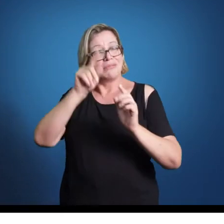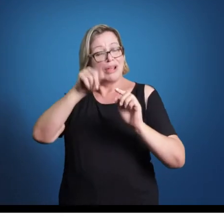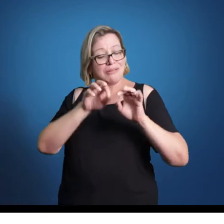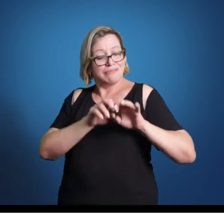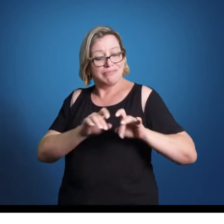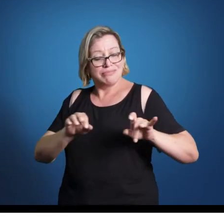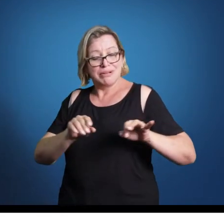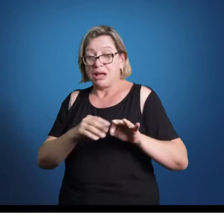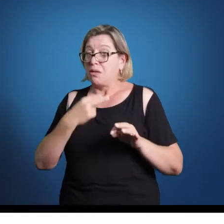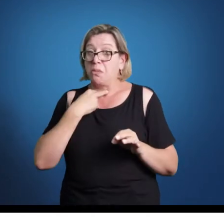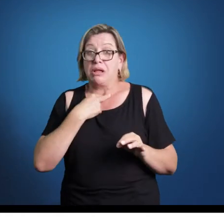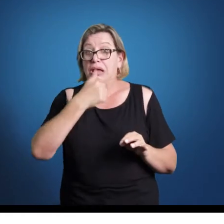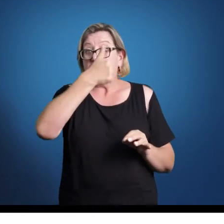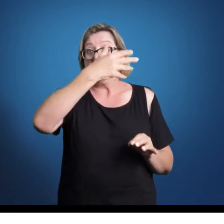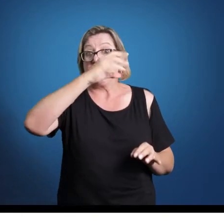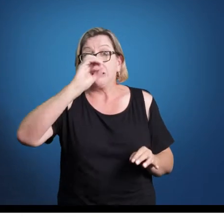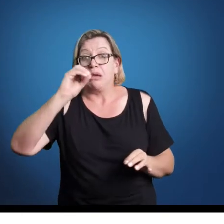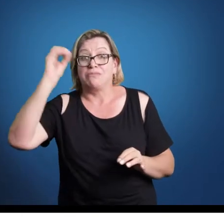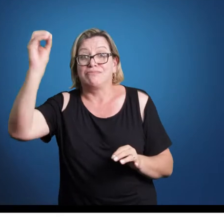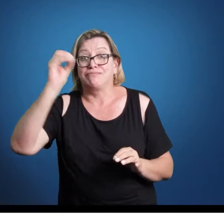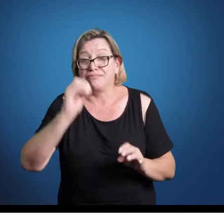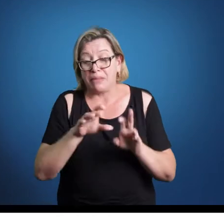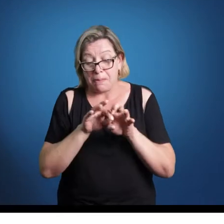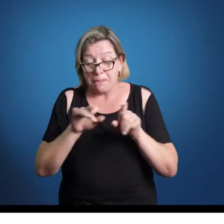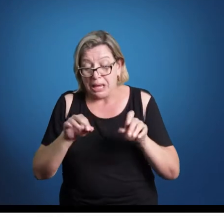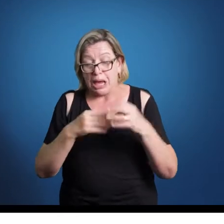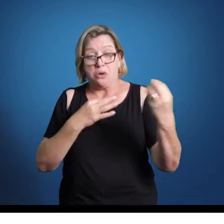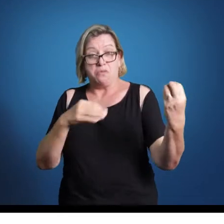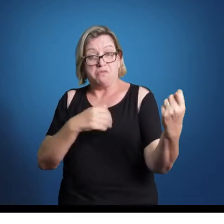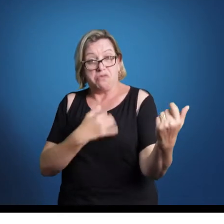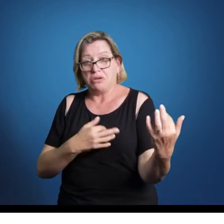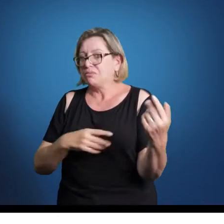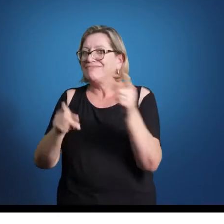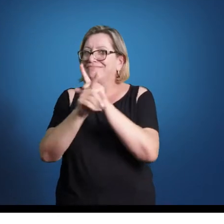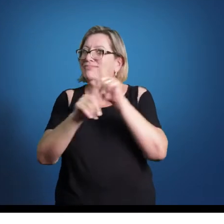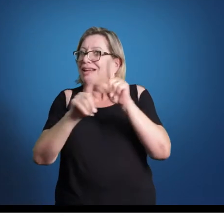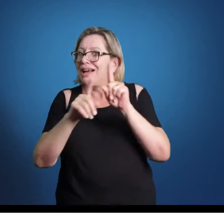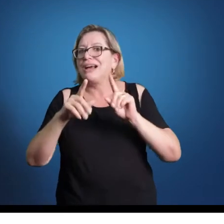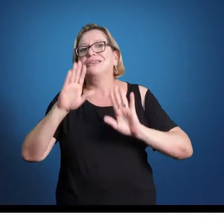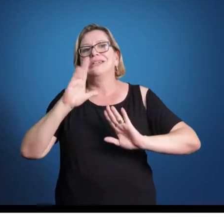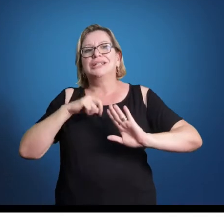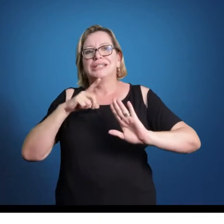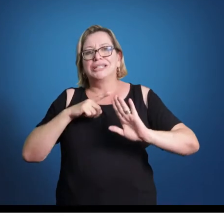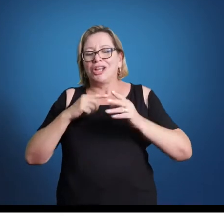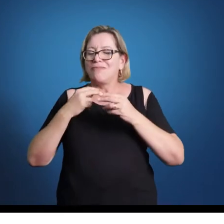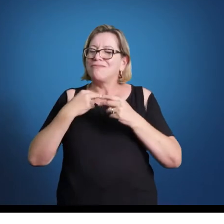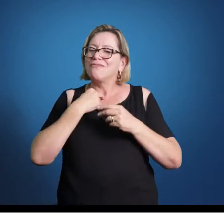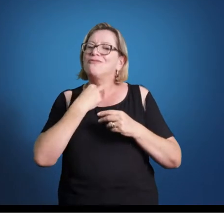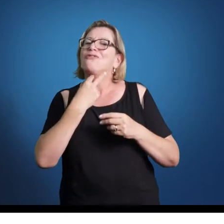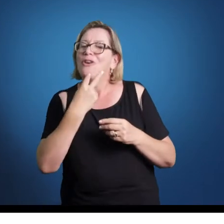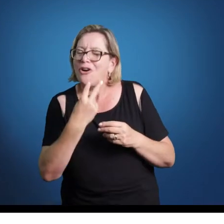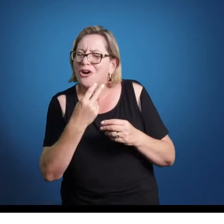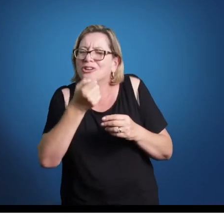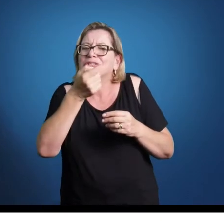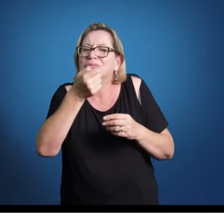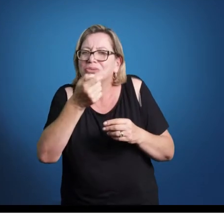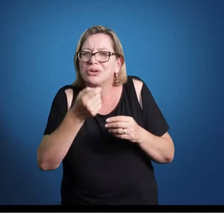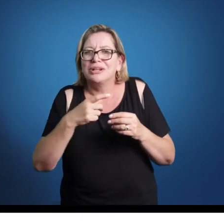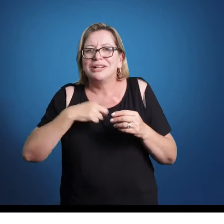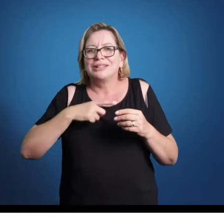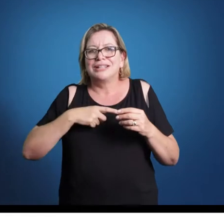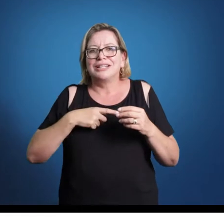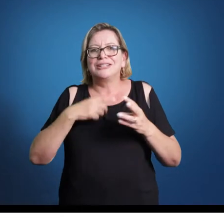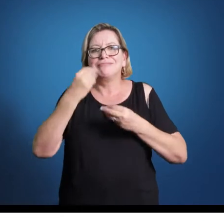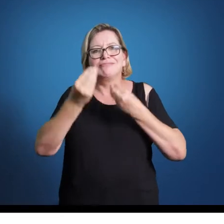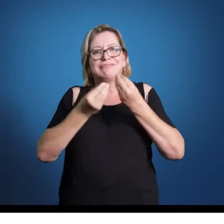existem obras vocais, como por exemplo, ainda se compõem missas, por exemplo, há algumas